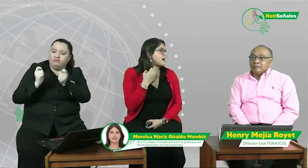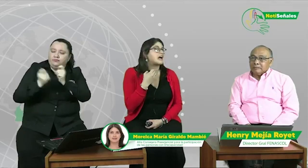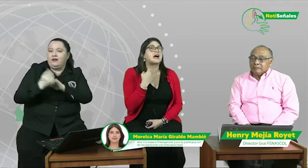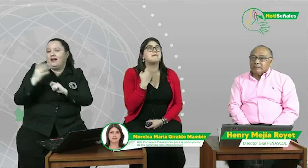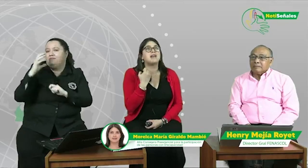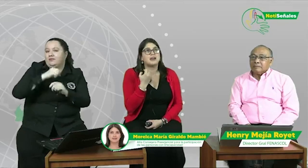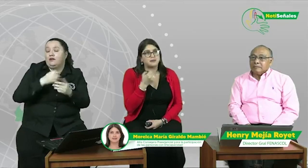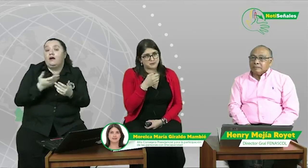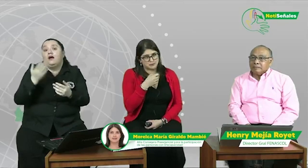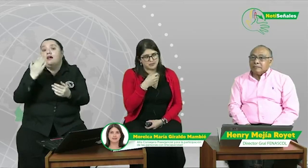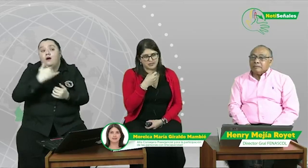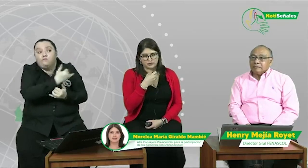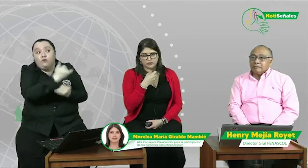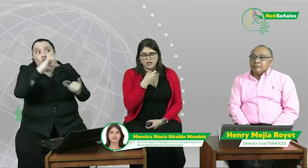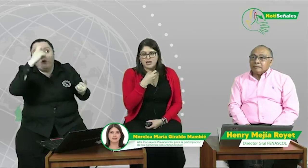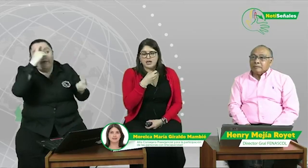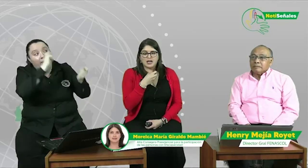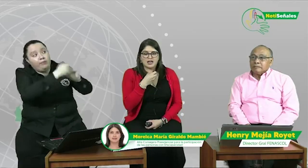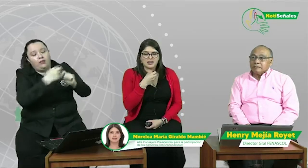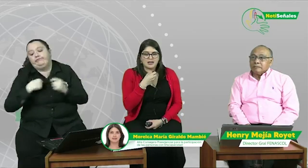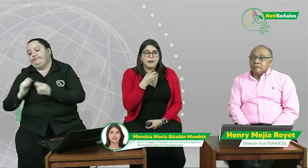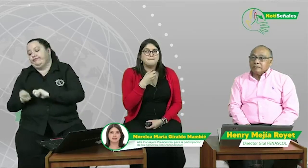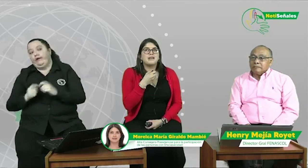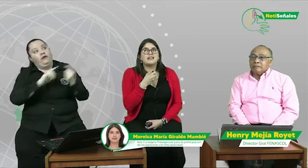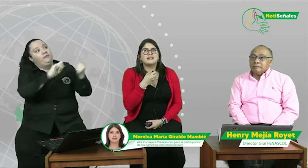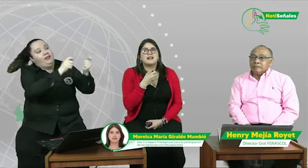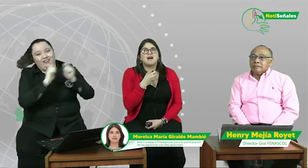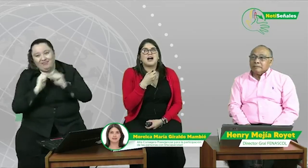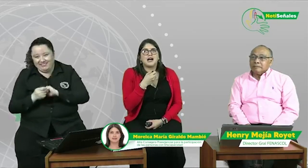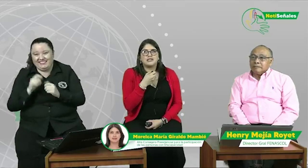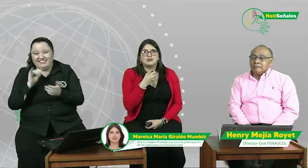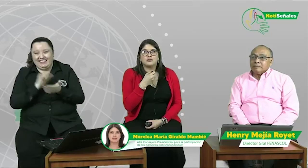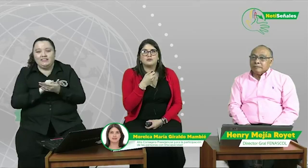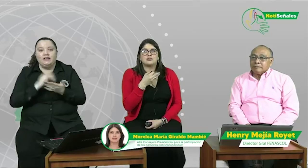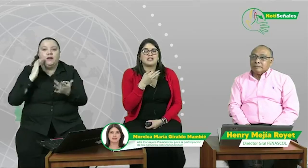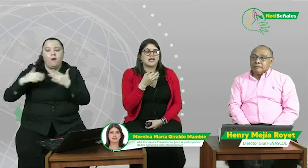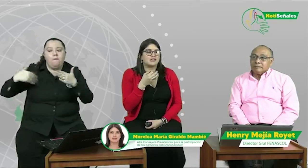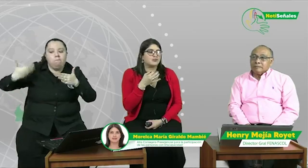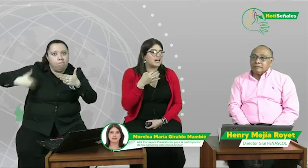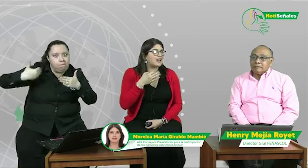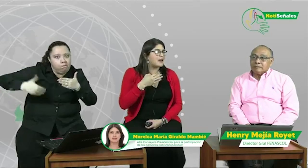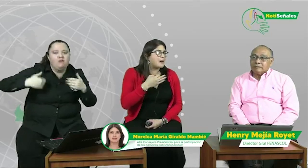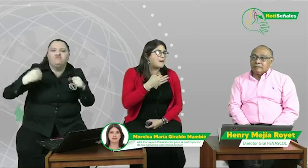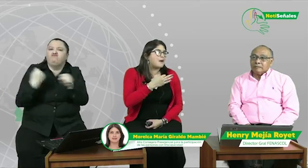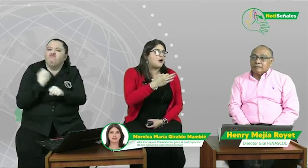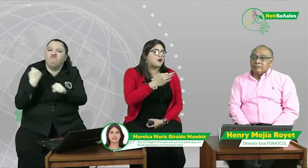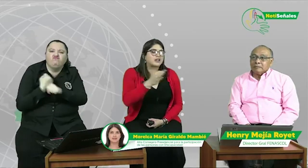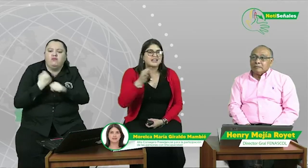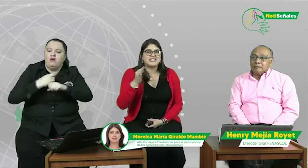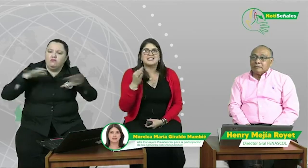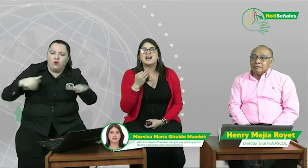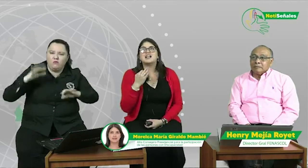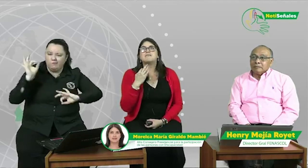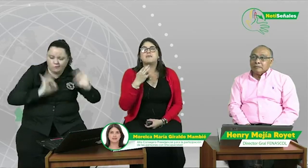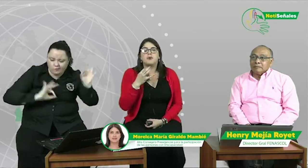cambiado los gobiernos, viene trabajando, tratando de organizar y poner